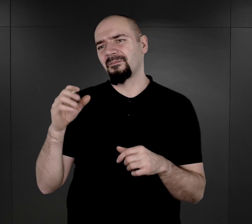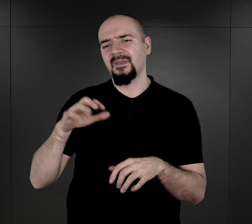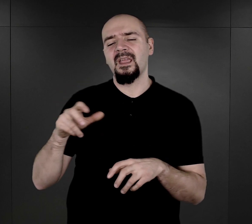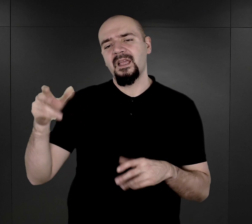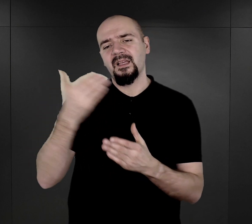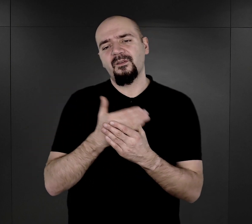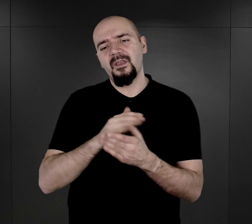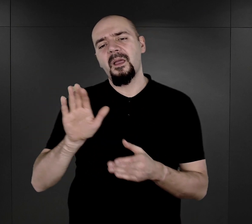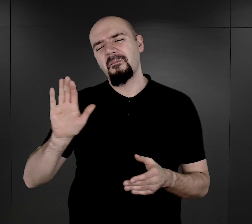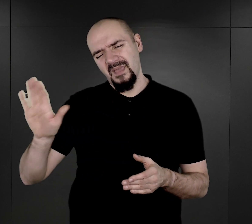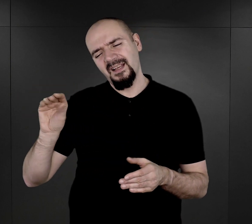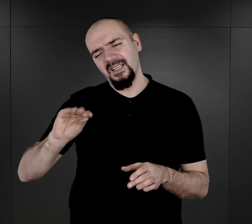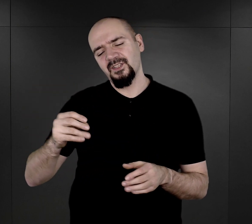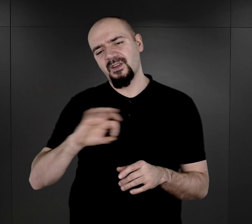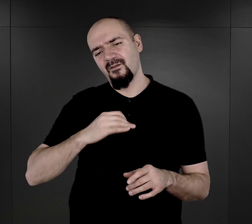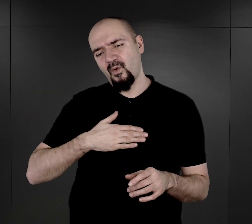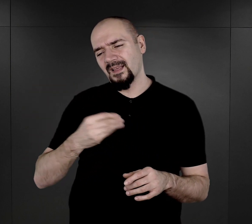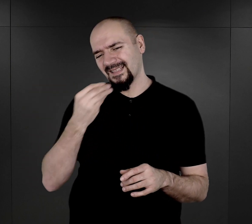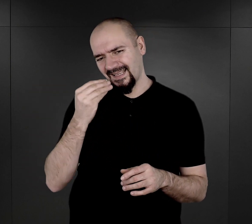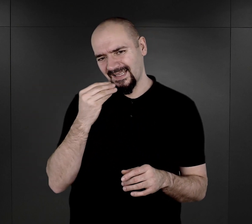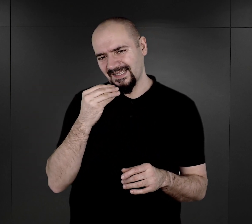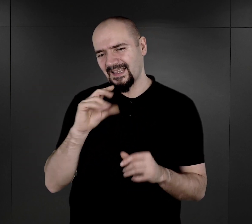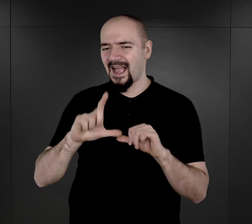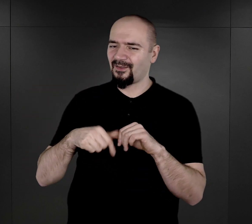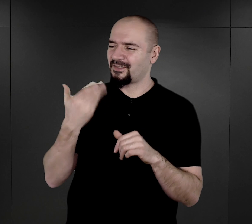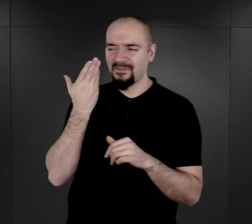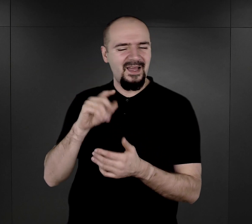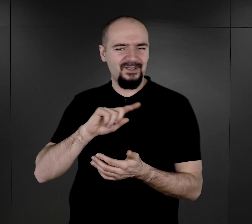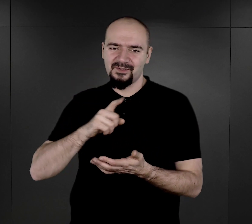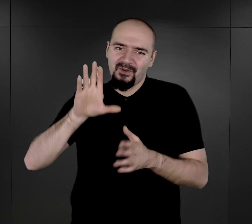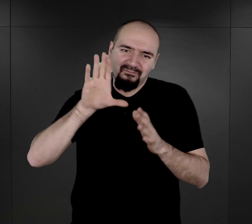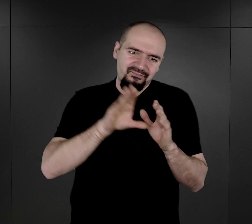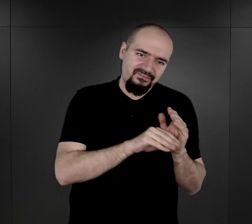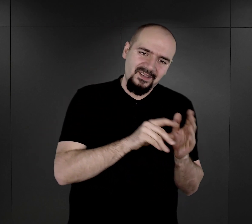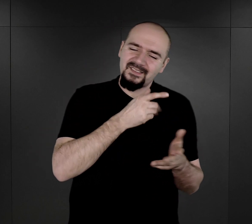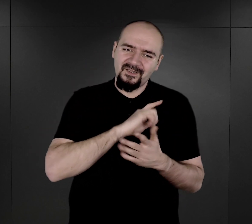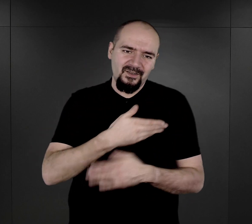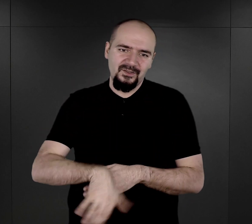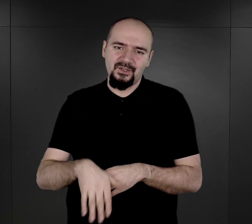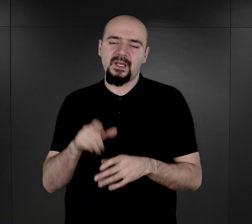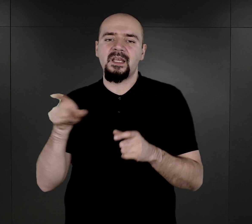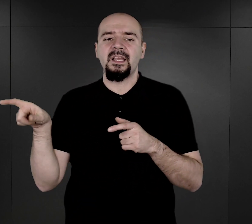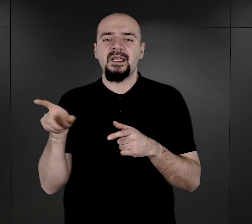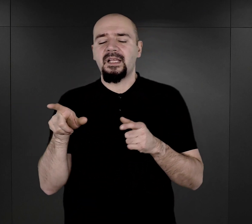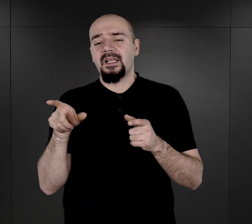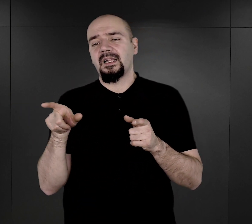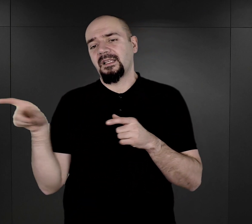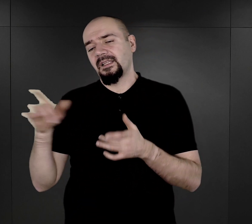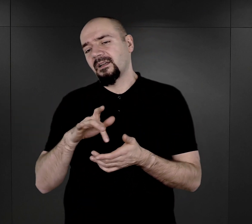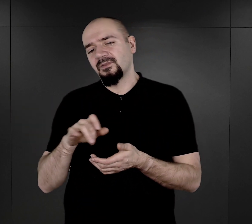zapasy żywności, ale one się bardzo szybko skończyły. W związku z tym źródeł po prostu nie było. Też,